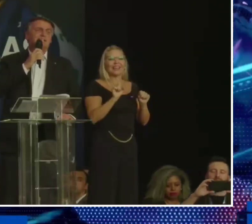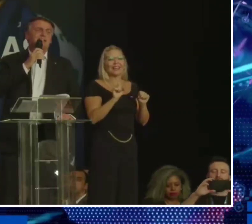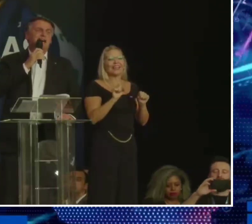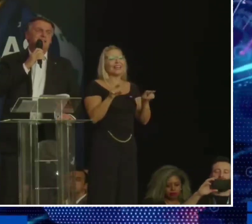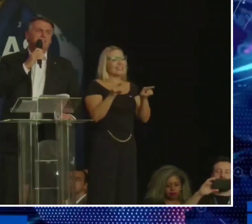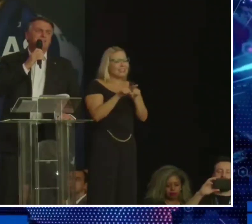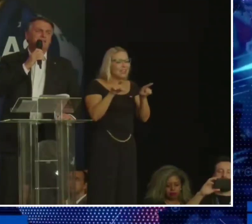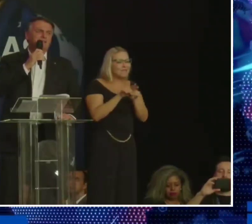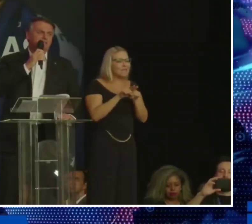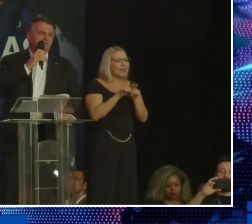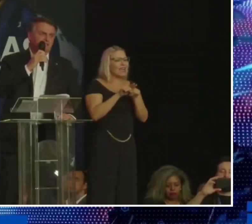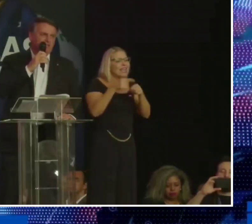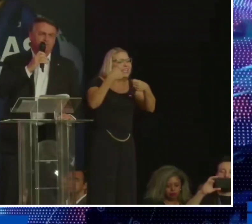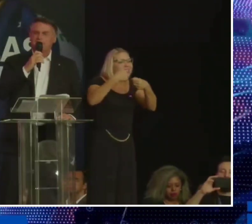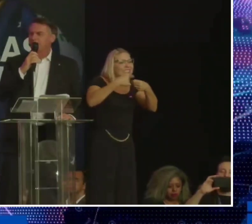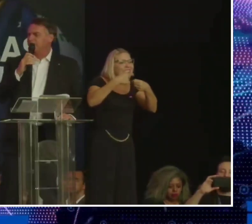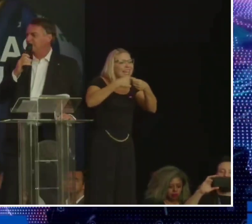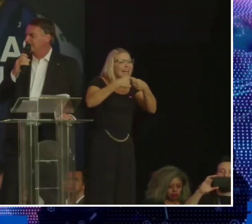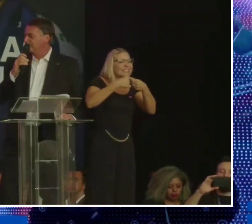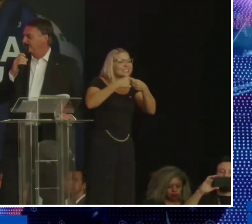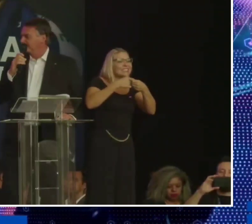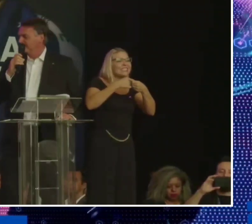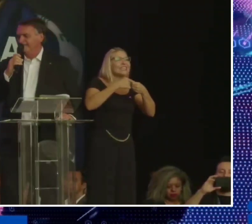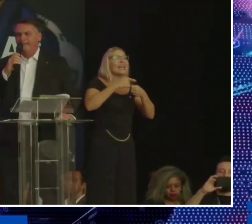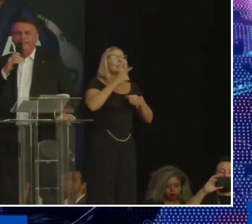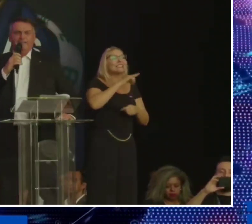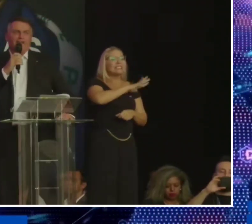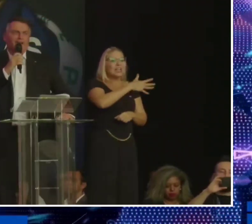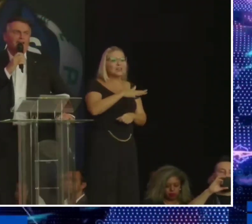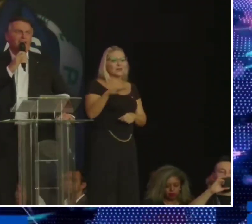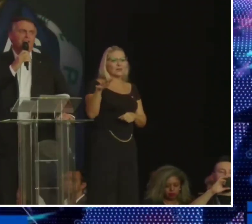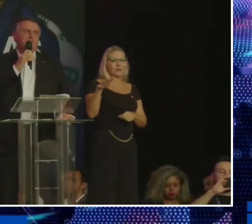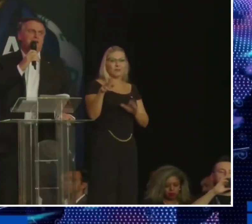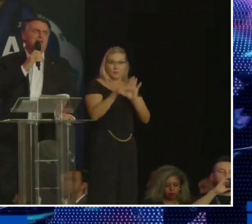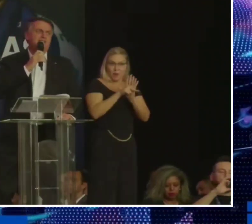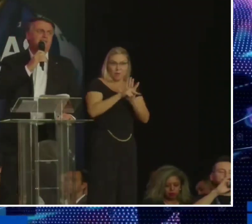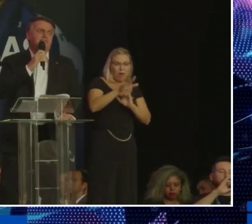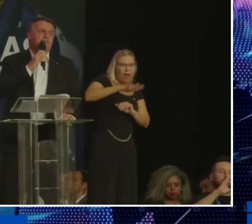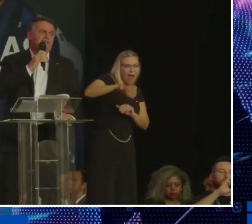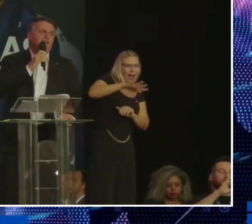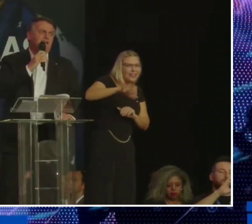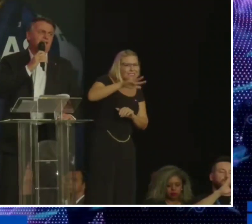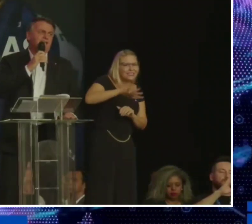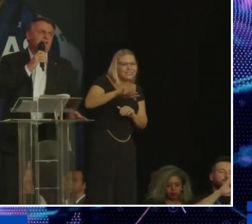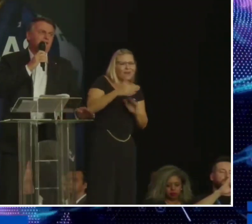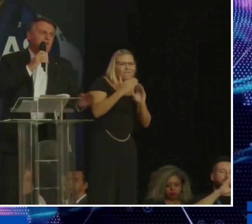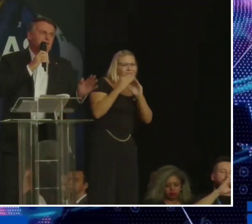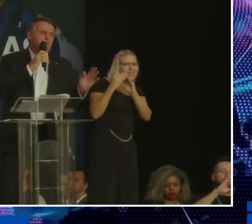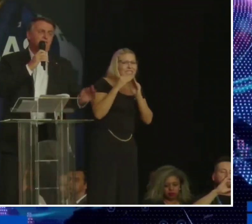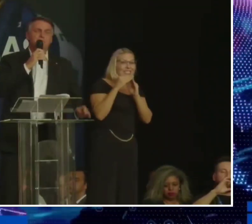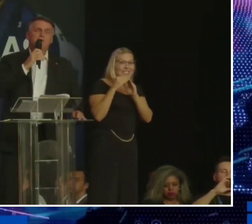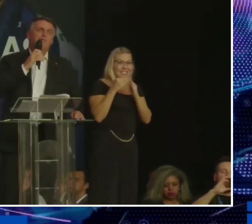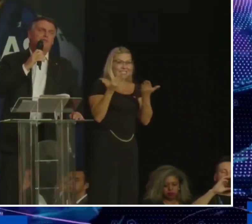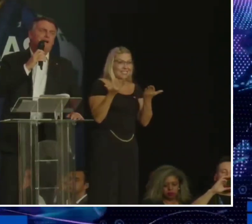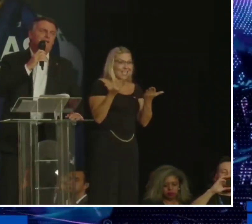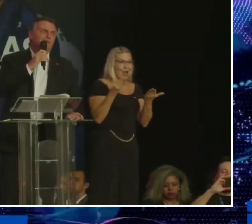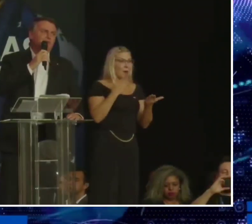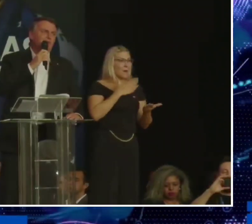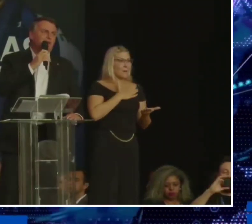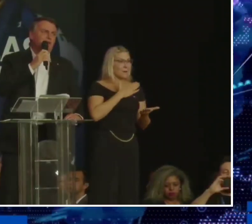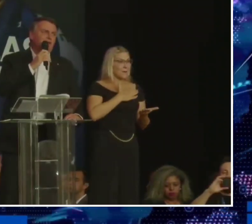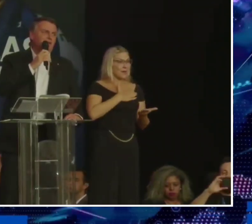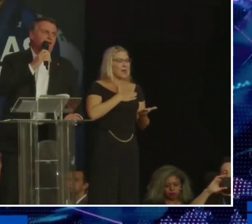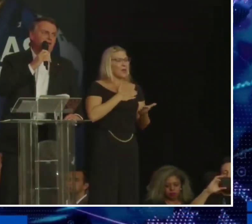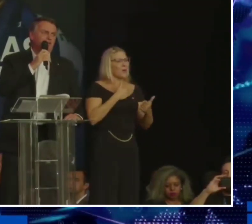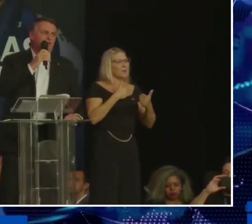pela cidade de Santos, região essa vizinha do meu Vale do